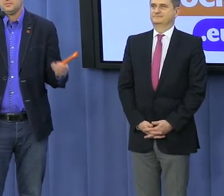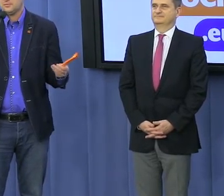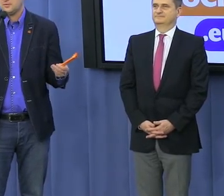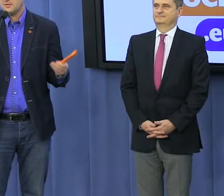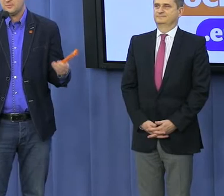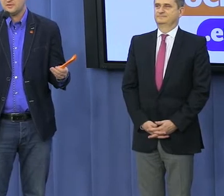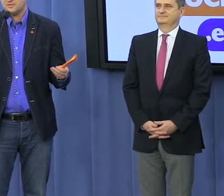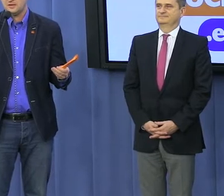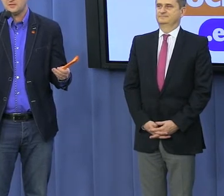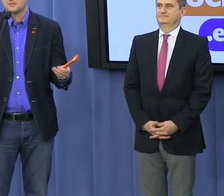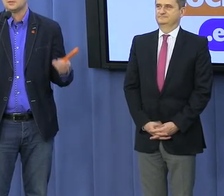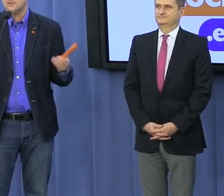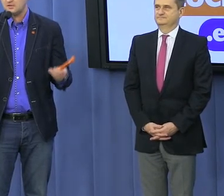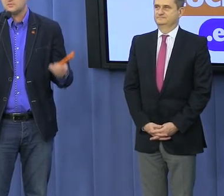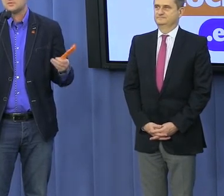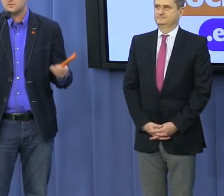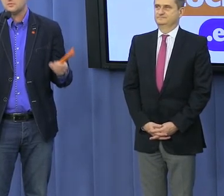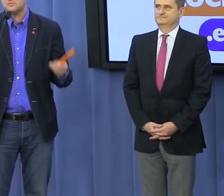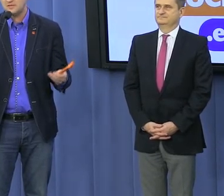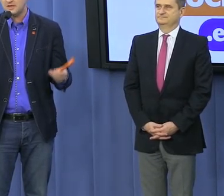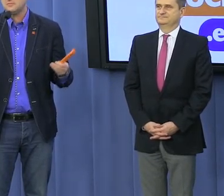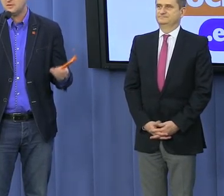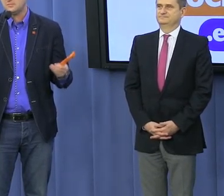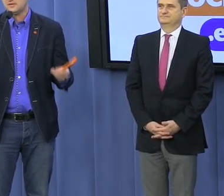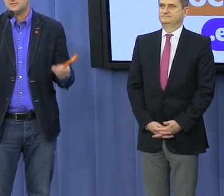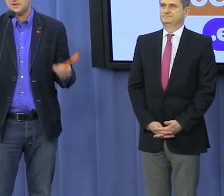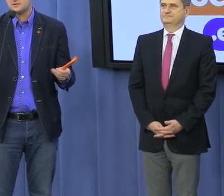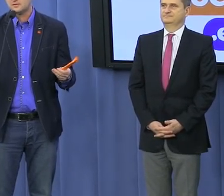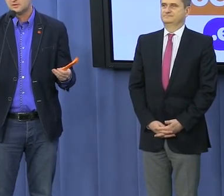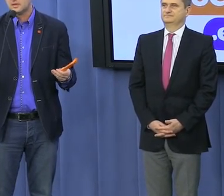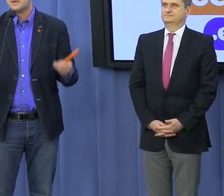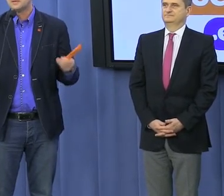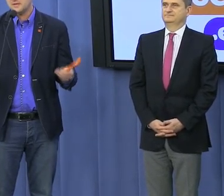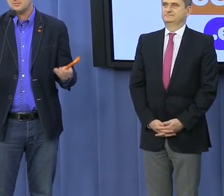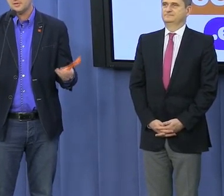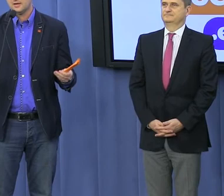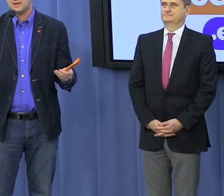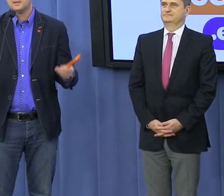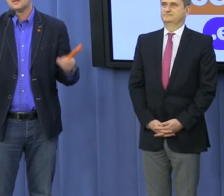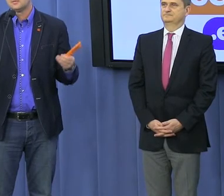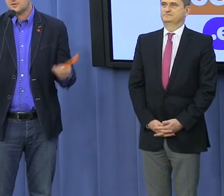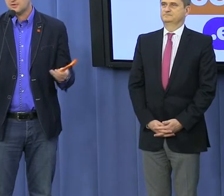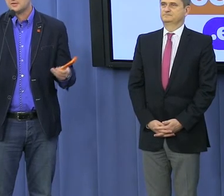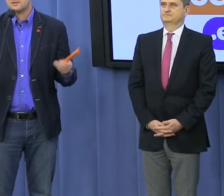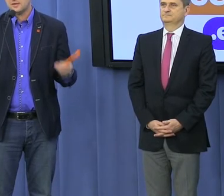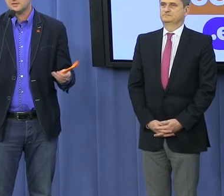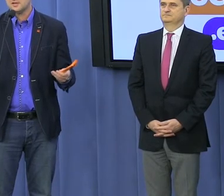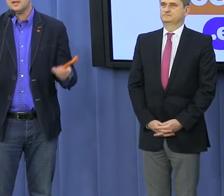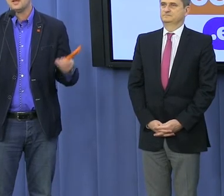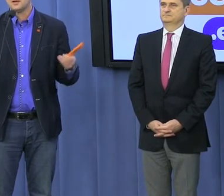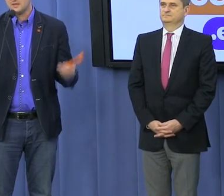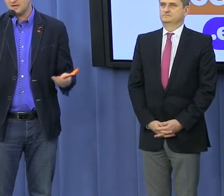To proponujemy Wam Prawo i Sprawiedliwość. Jedną siódmą mniej miejsc pracy w handlu. Na tym polega projekt